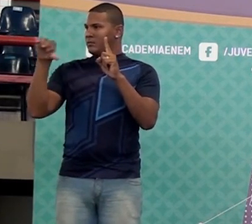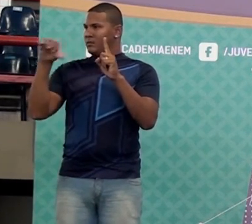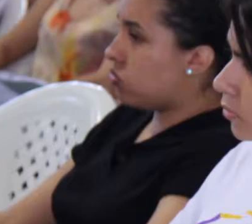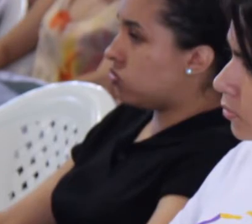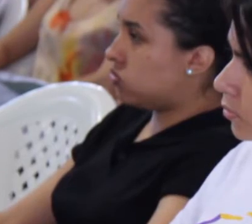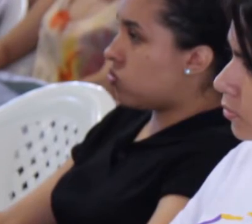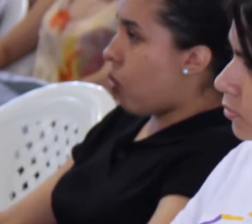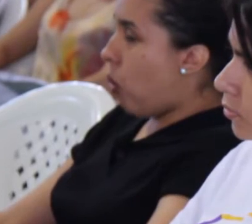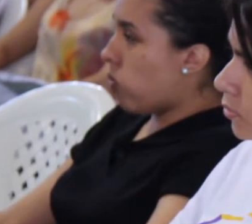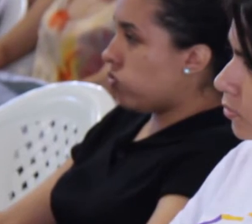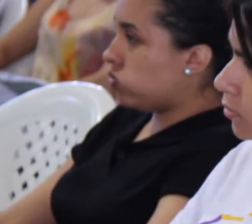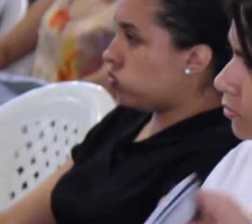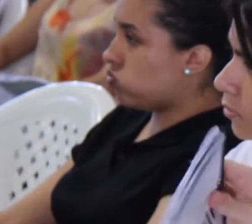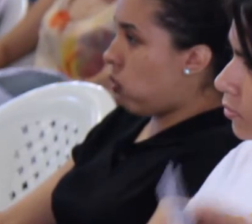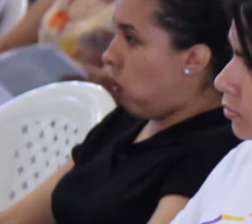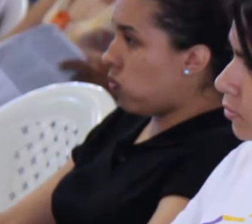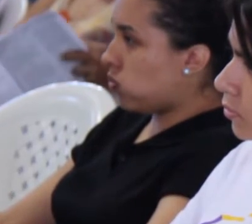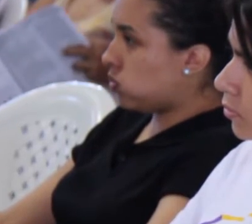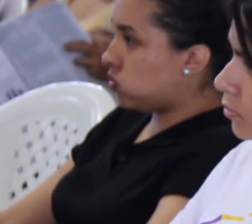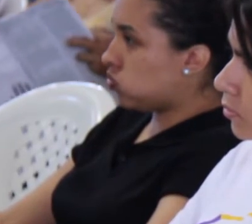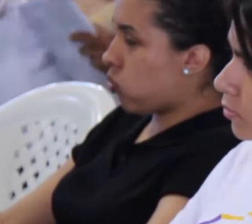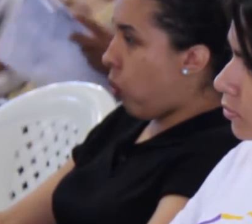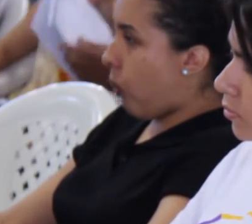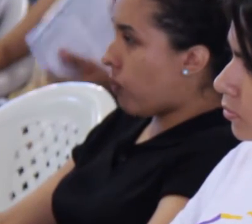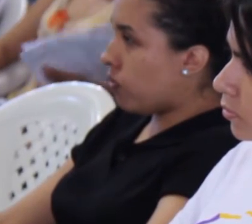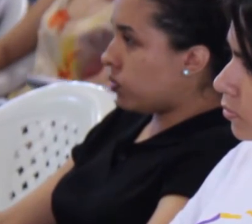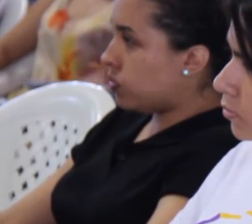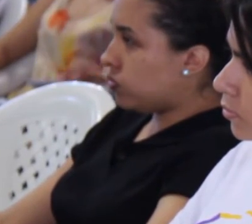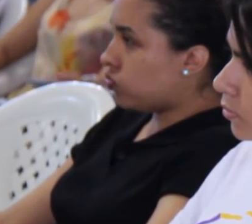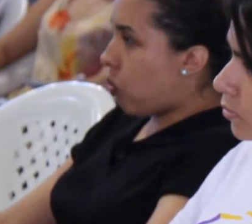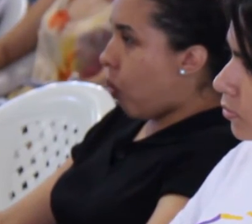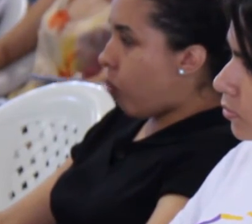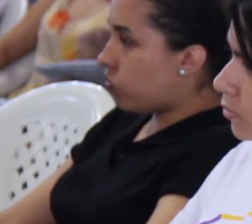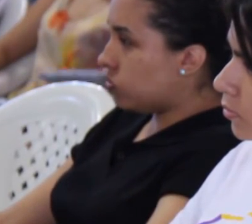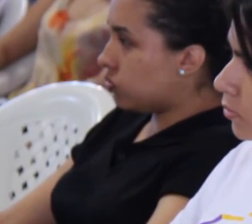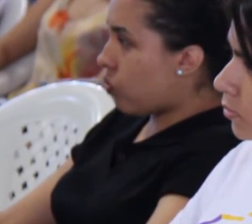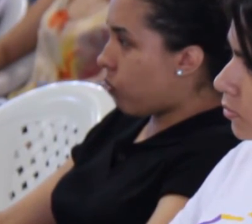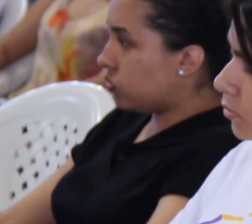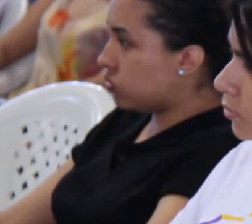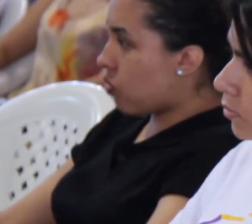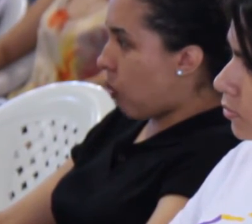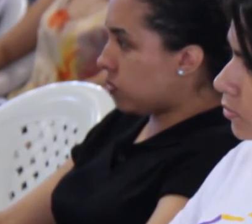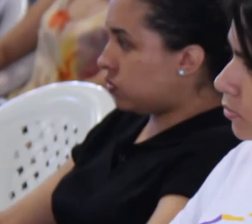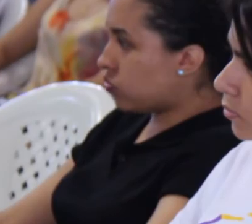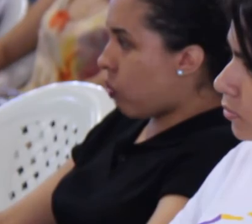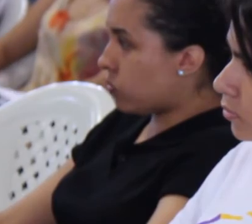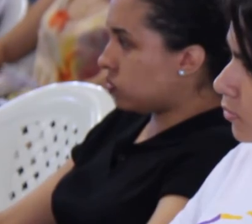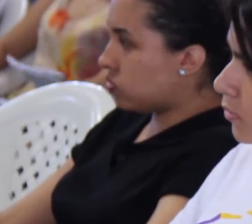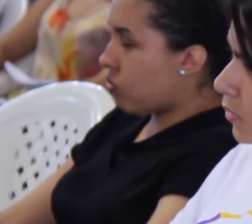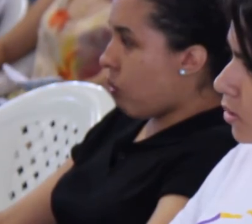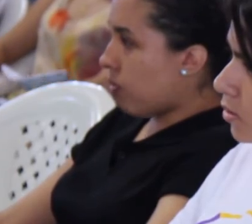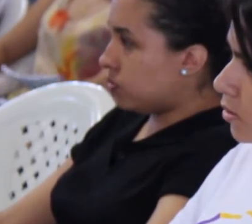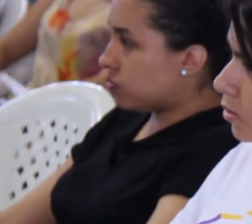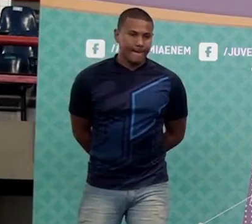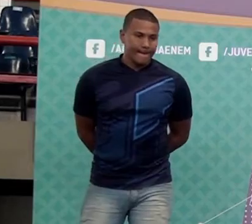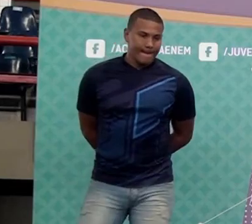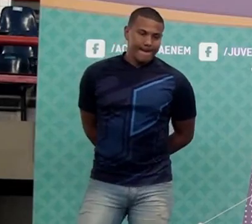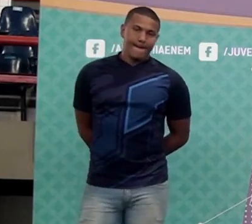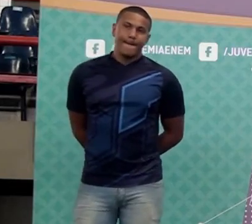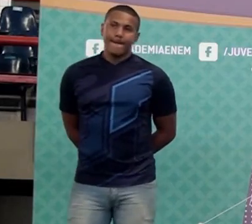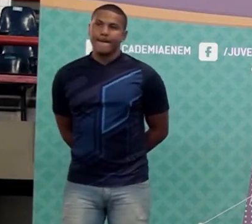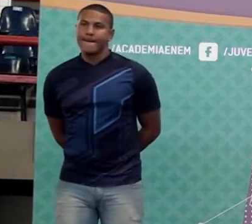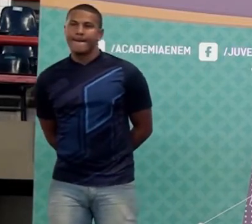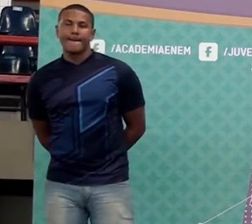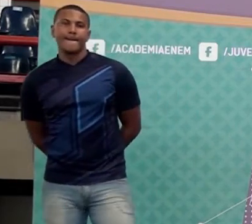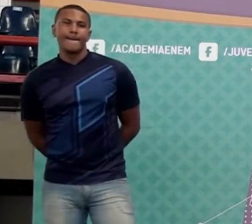legal? Noventa e por cento, eu vou multiplicar por um vírgula noventa e nove. Pronto, um vírgula noventa e nove. Se eu aumentar cem por cento, eu vou multiplicar por